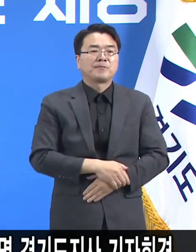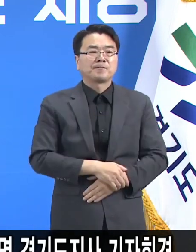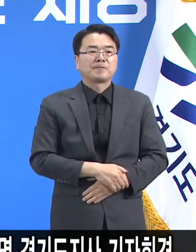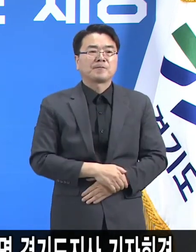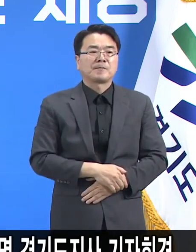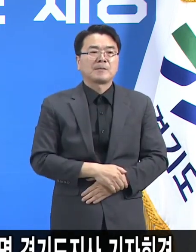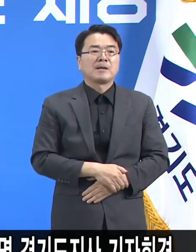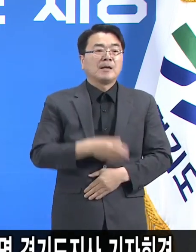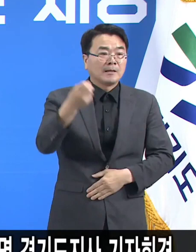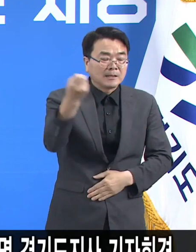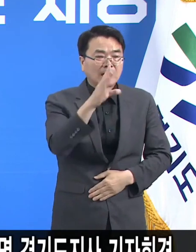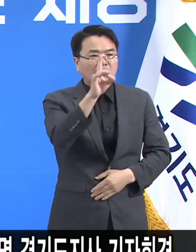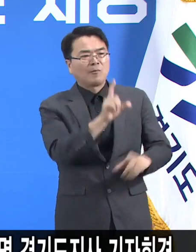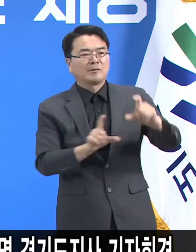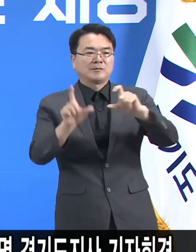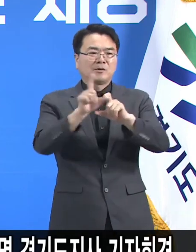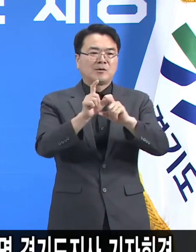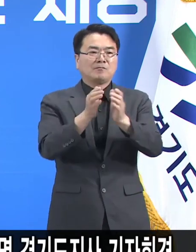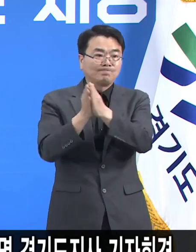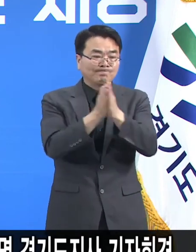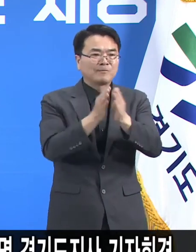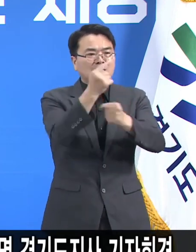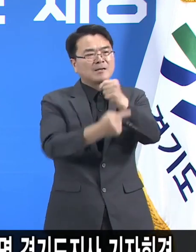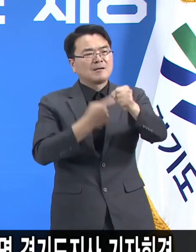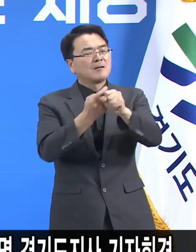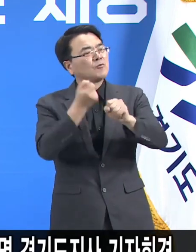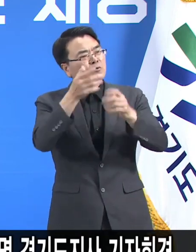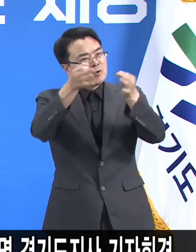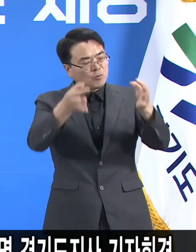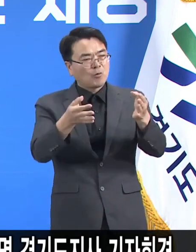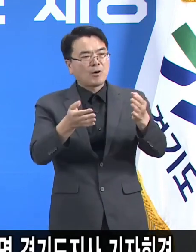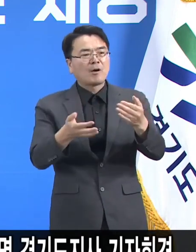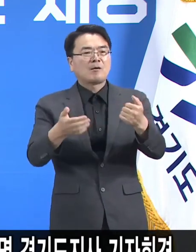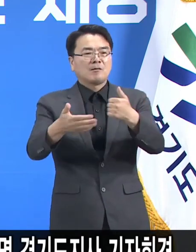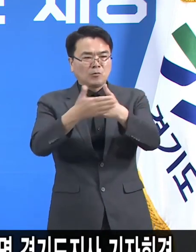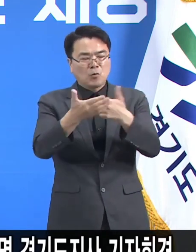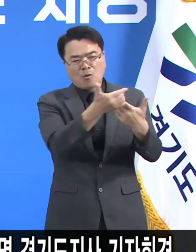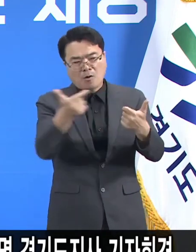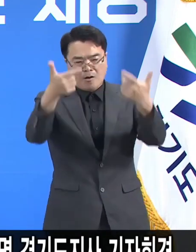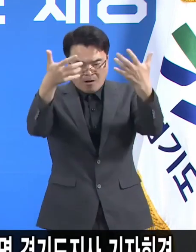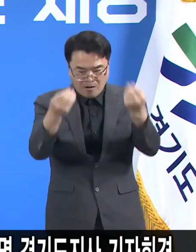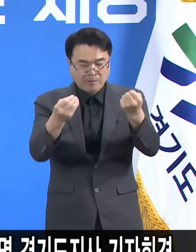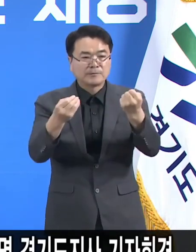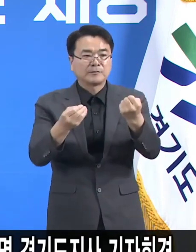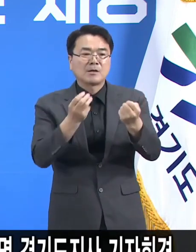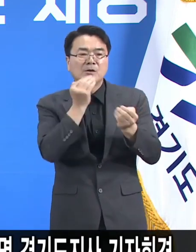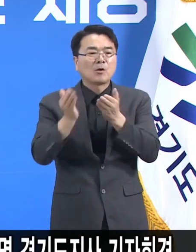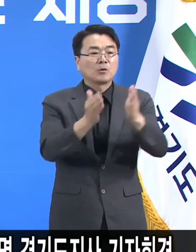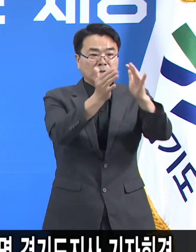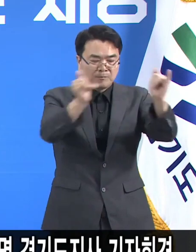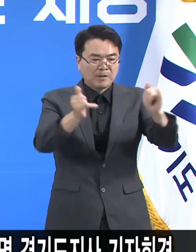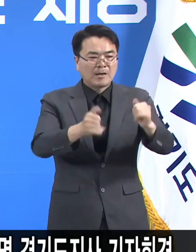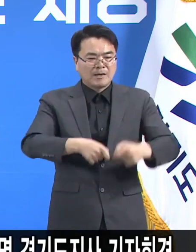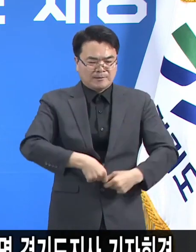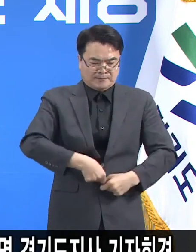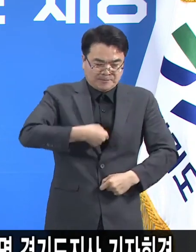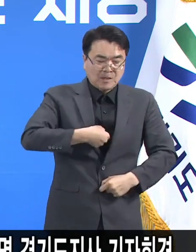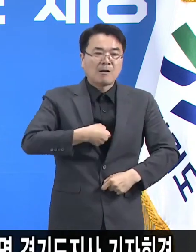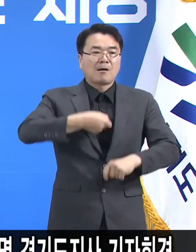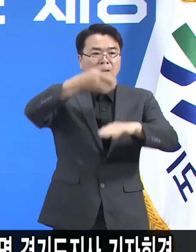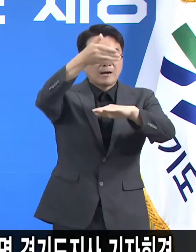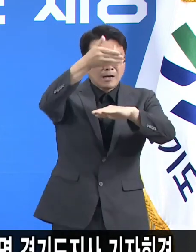다시 한번 지금까지 1년 반 가까운 시간 동안 방역 정책에 적극 협조해 주신 우리 도민 여러분께 진심으로